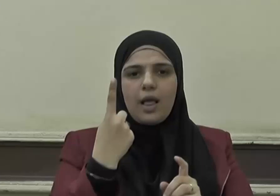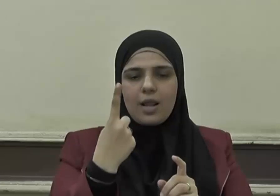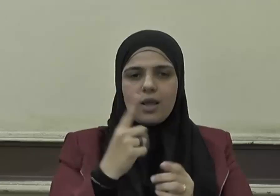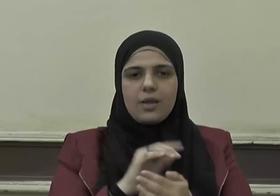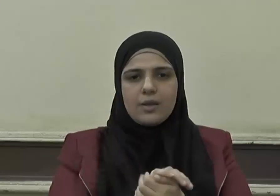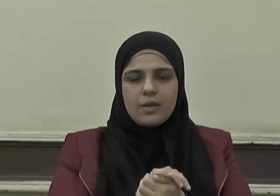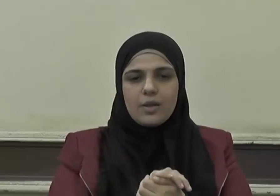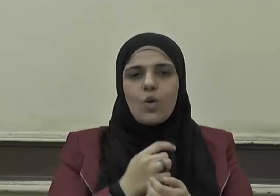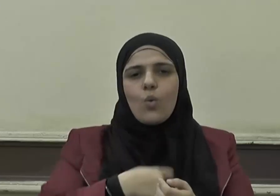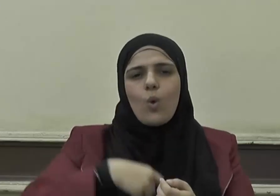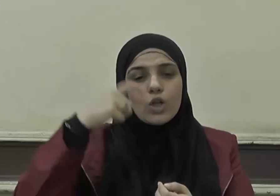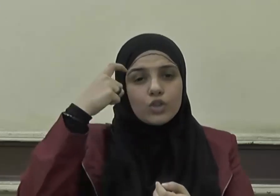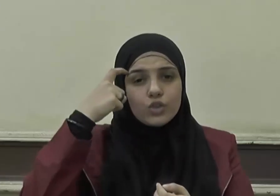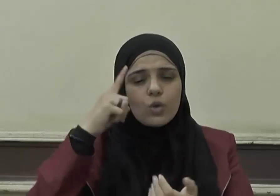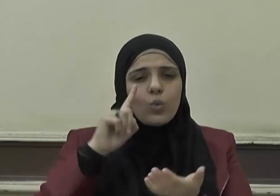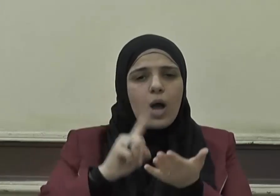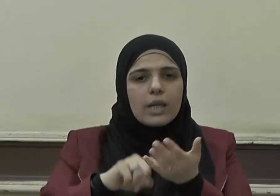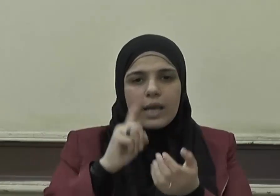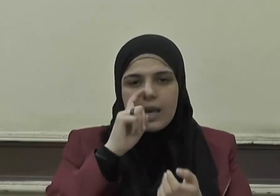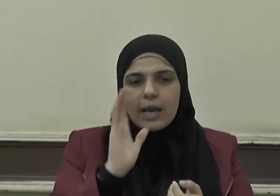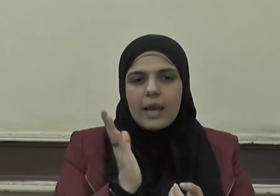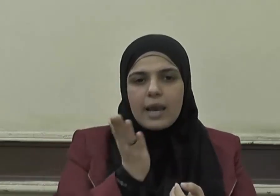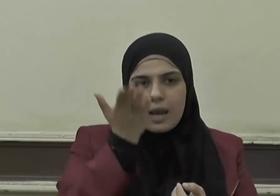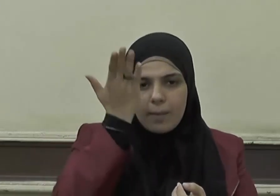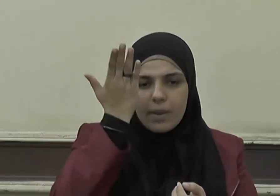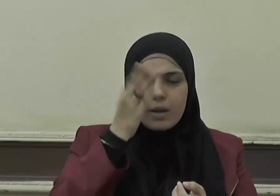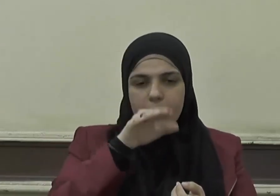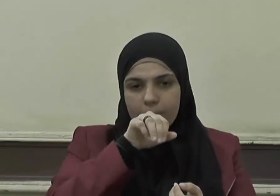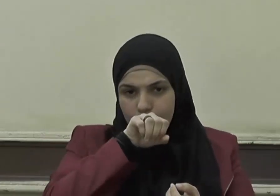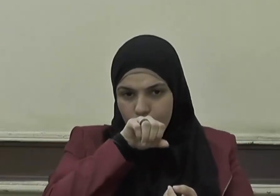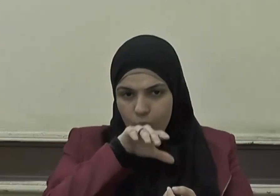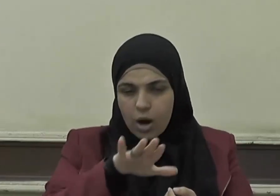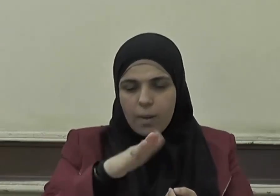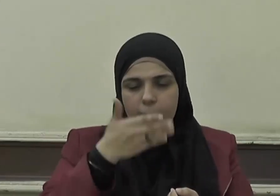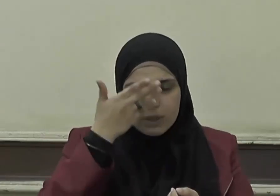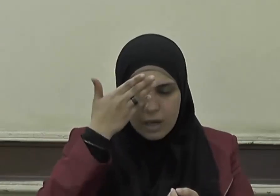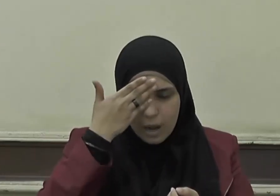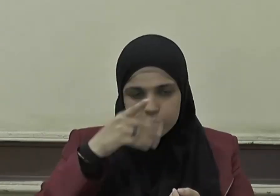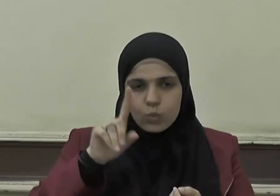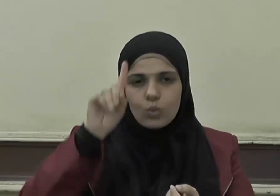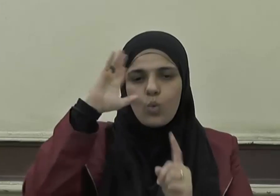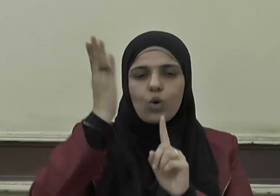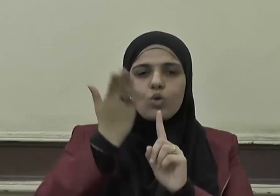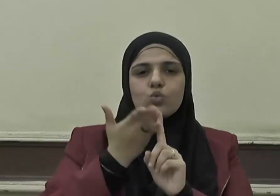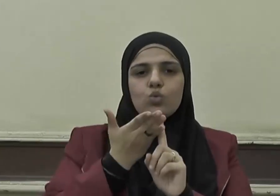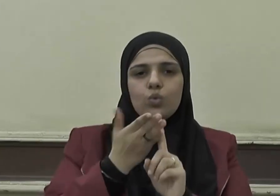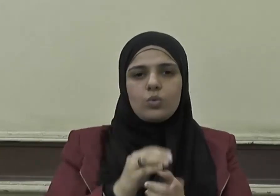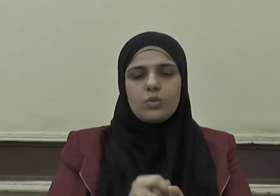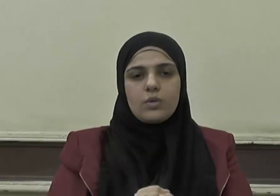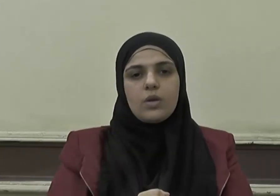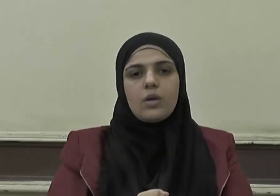شريك له وأشهد أن سيدنا ونبينا محمدًا عبده ورسوله